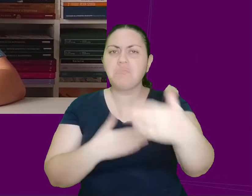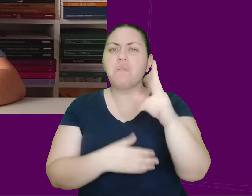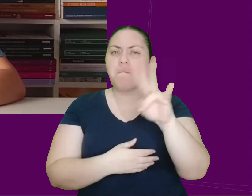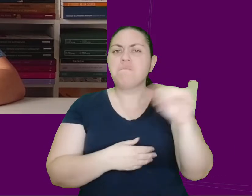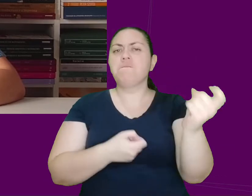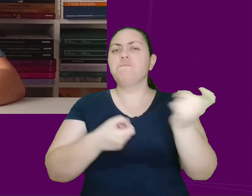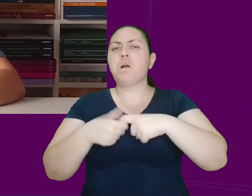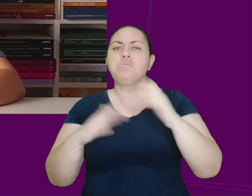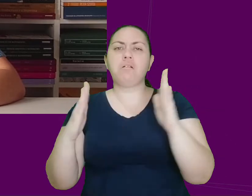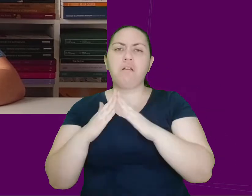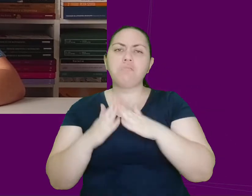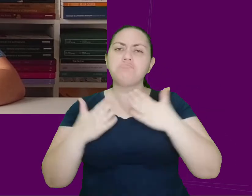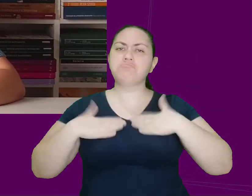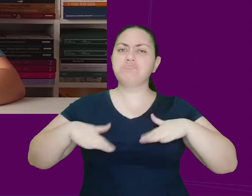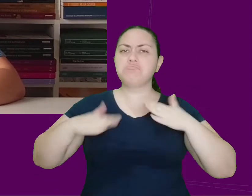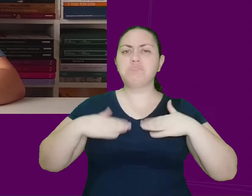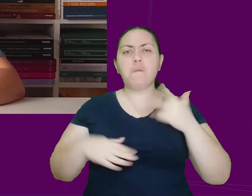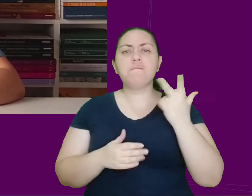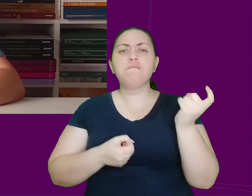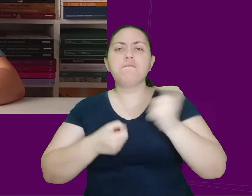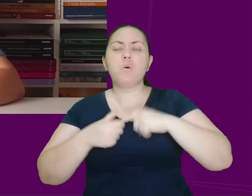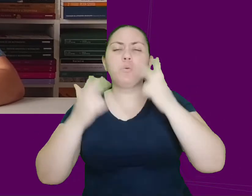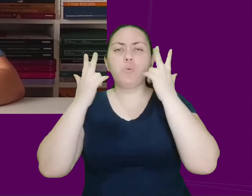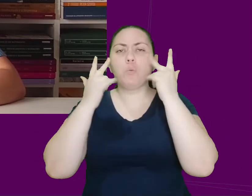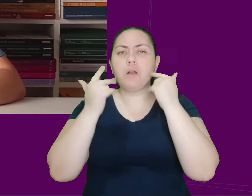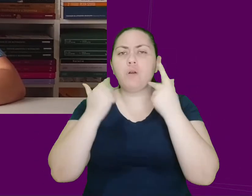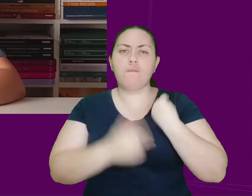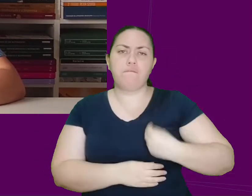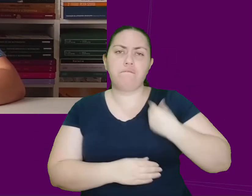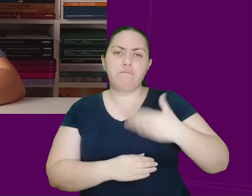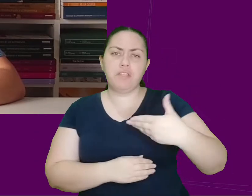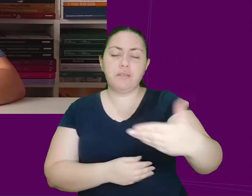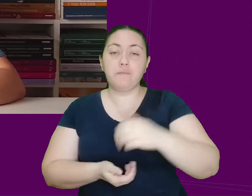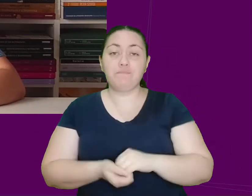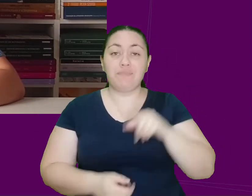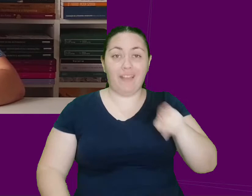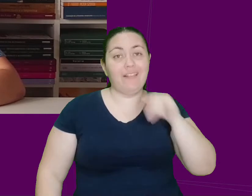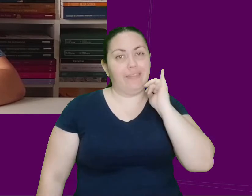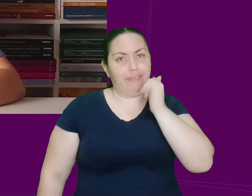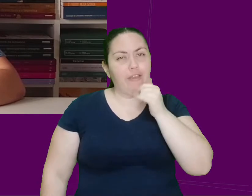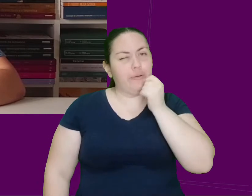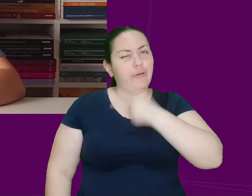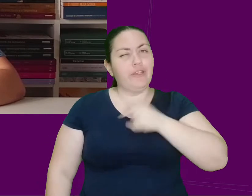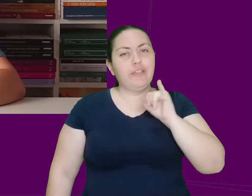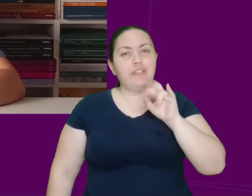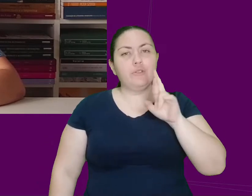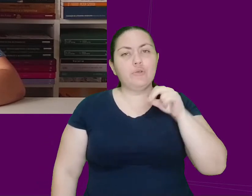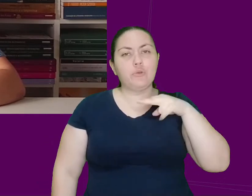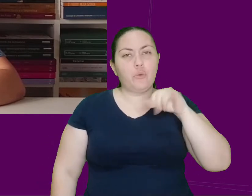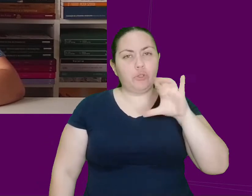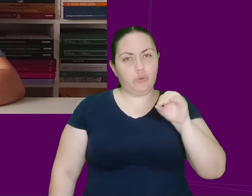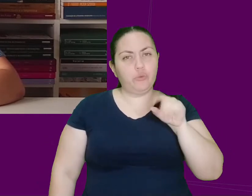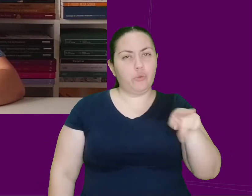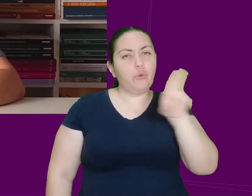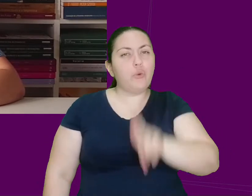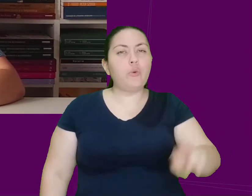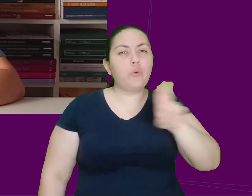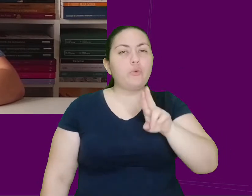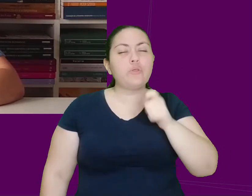poderia voltar pra casa e retomar sua rotina normal. E o narrador é bem irônico e utiliza um humor bastante ácido para retratar